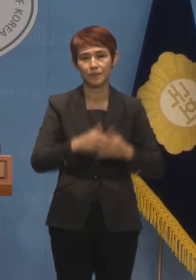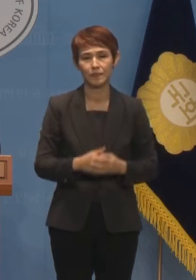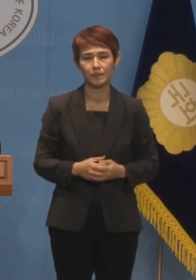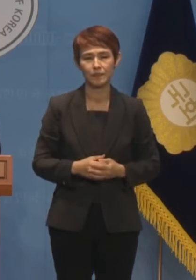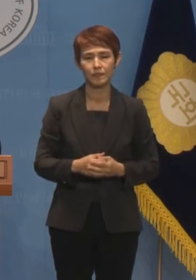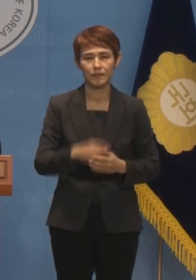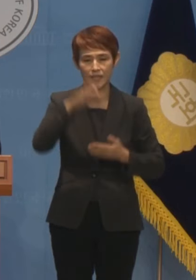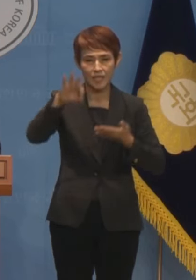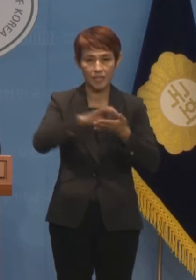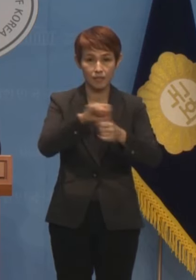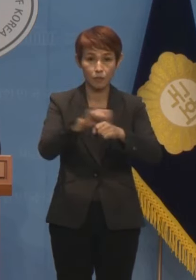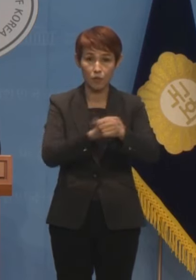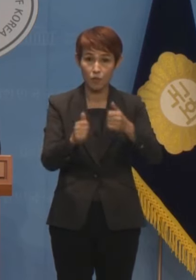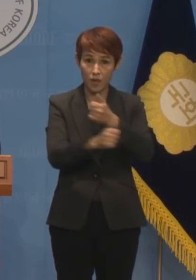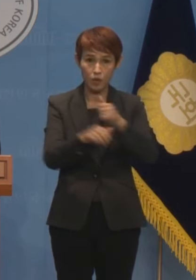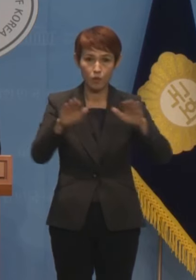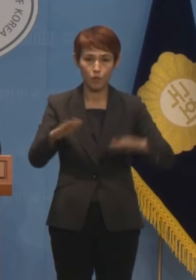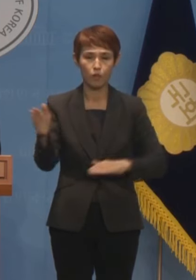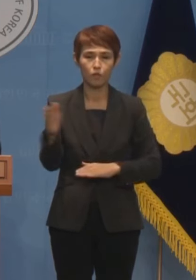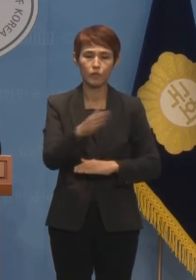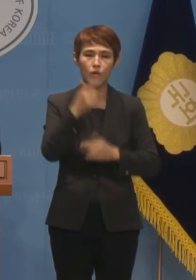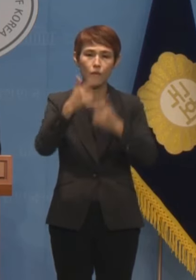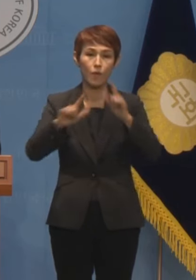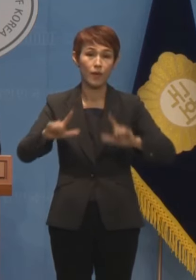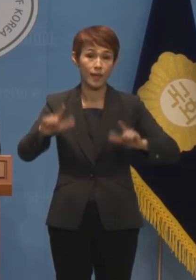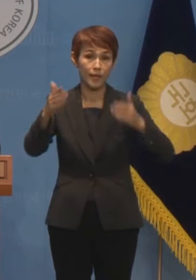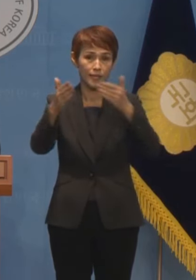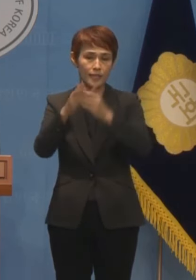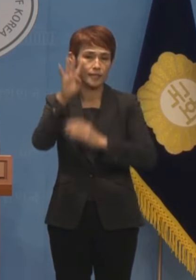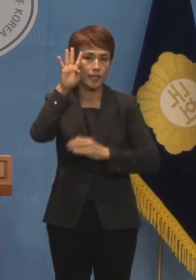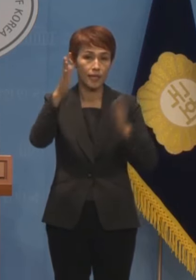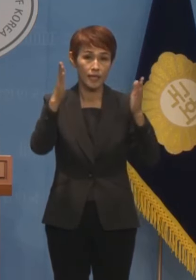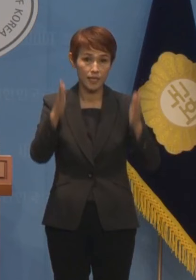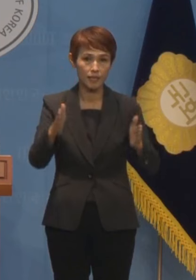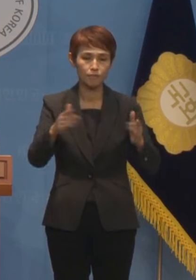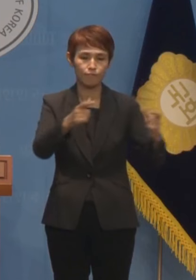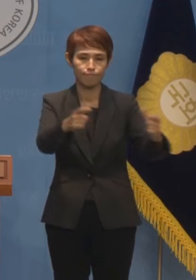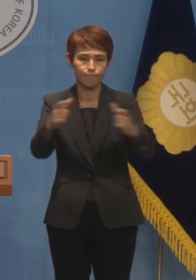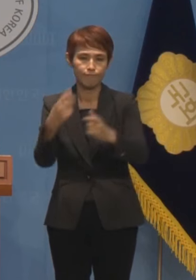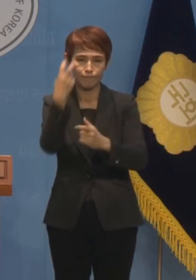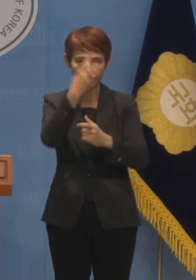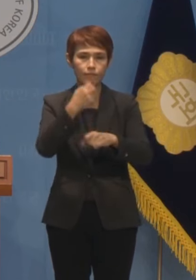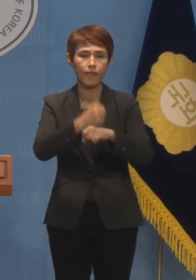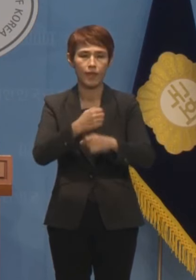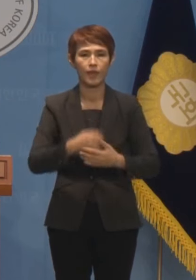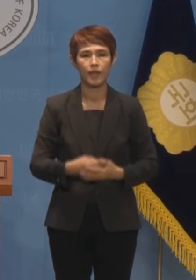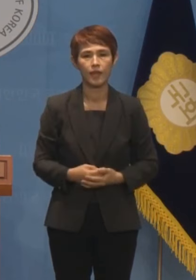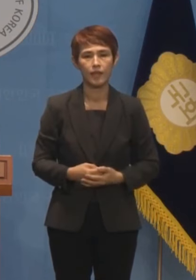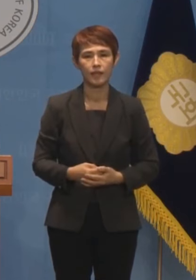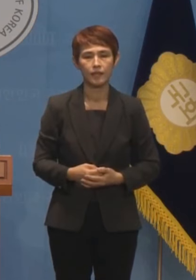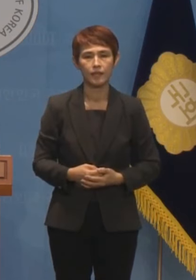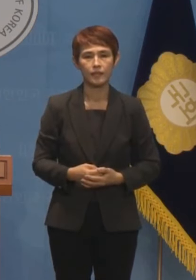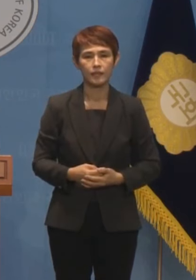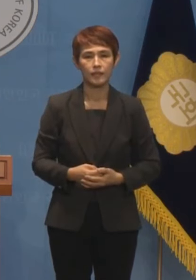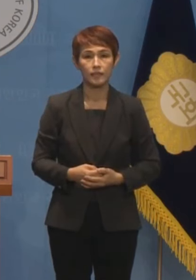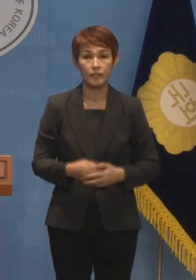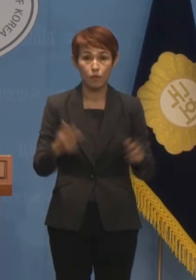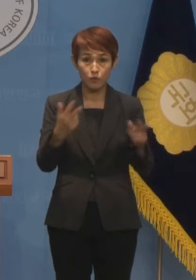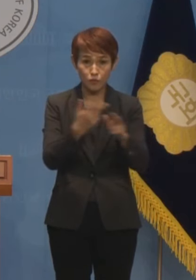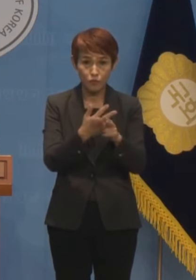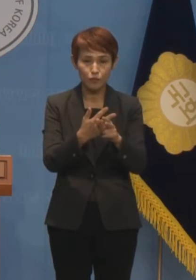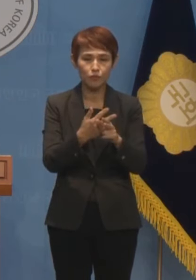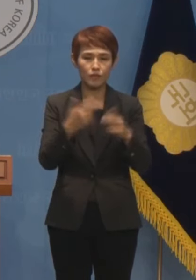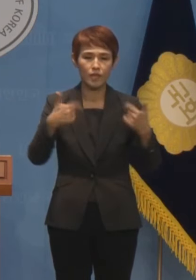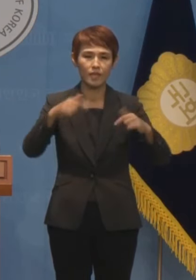예산결산특별위원회는 오늘부터 목요일까지 4일간 부별 심사를 진행합니다. 이번 주에는 다수